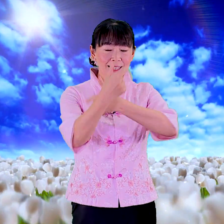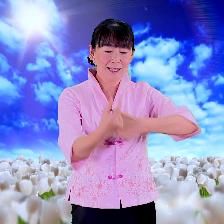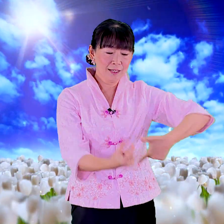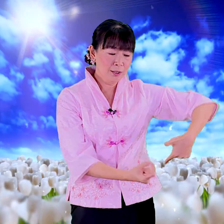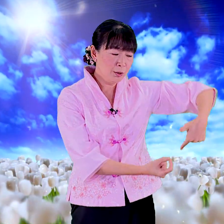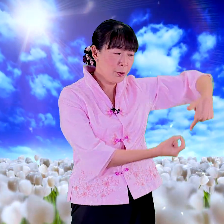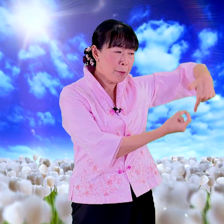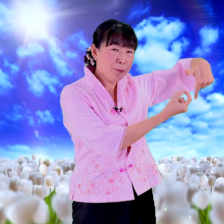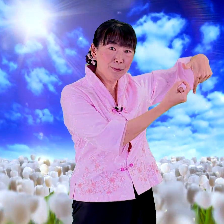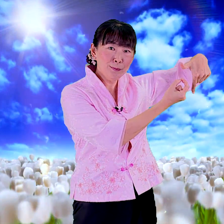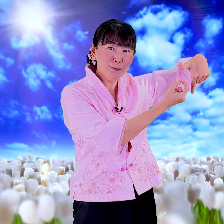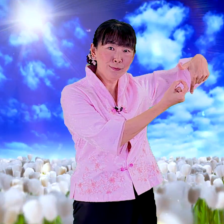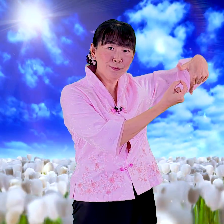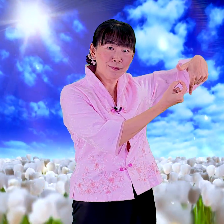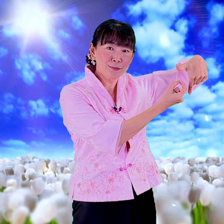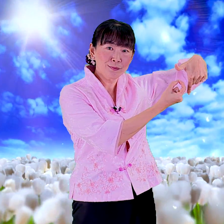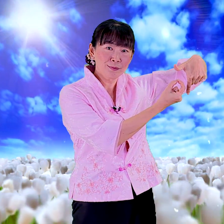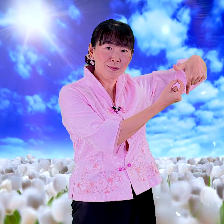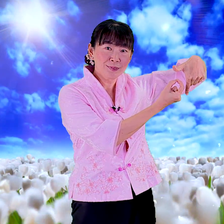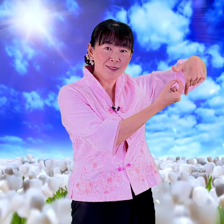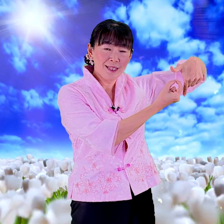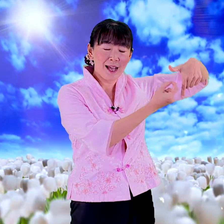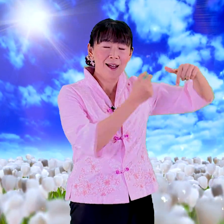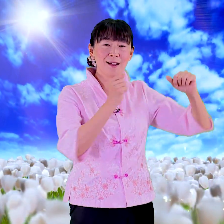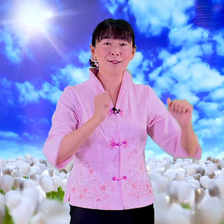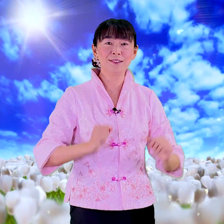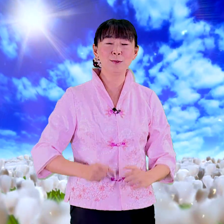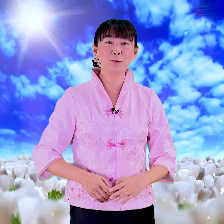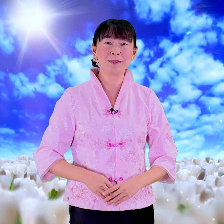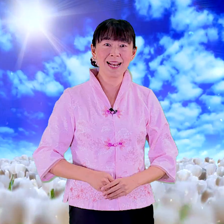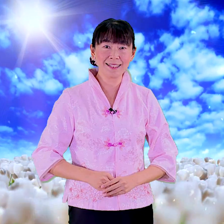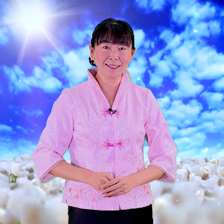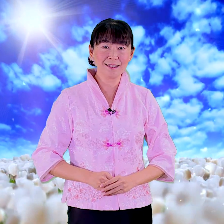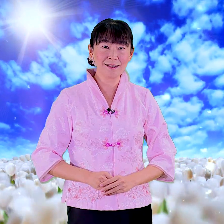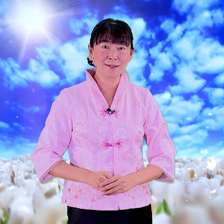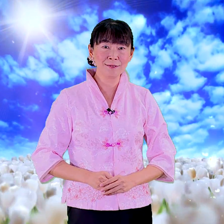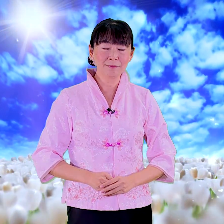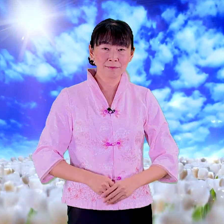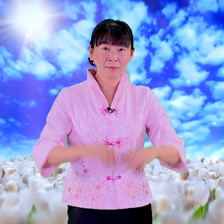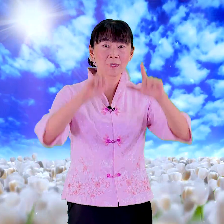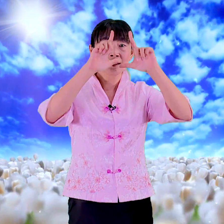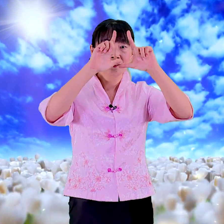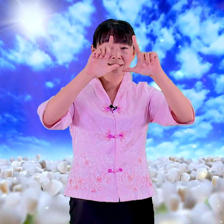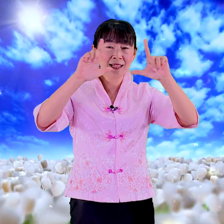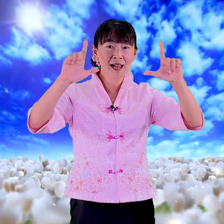公好这句我们再来次哦大